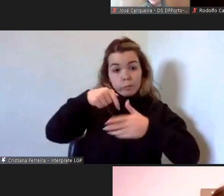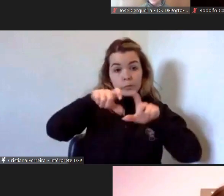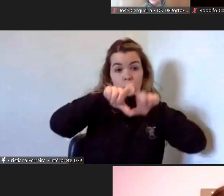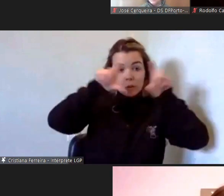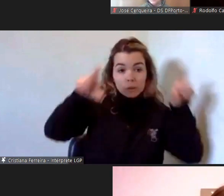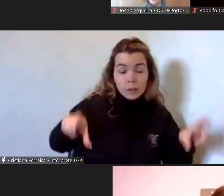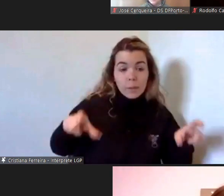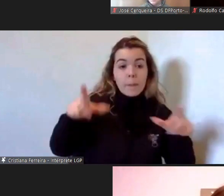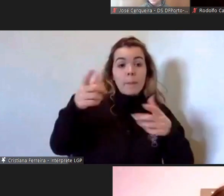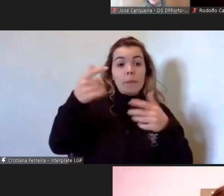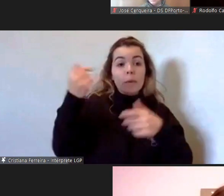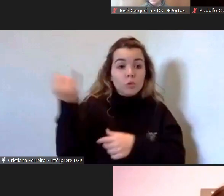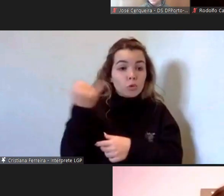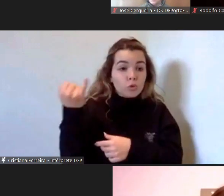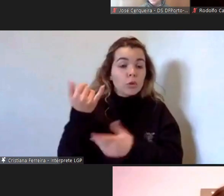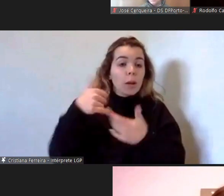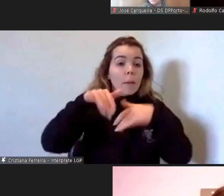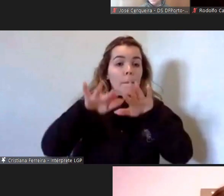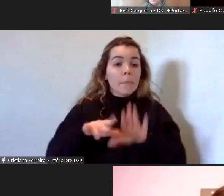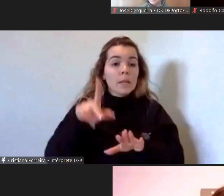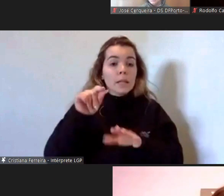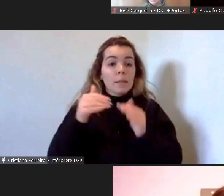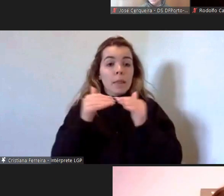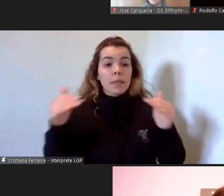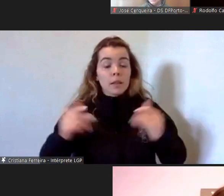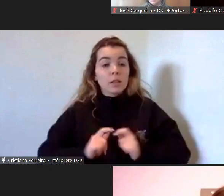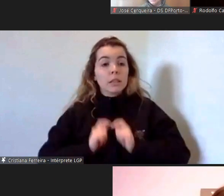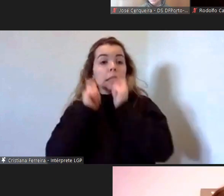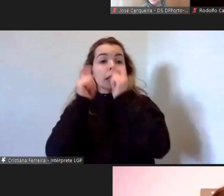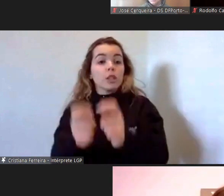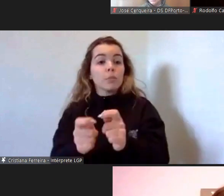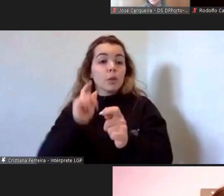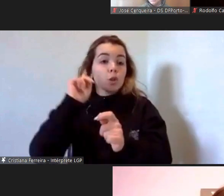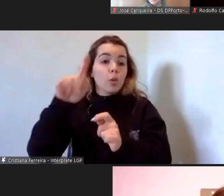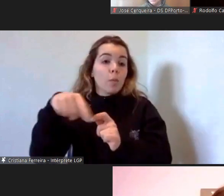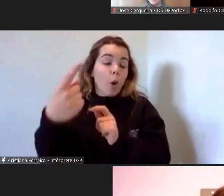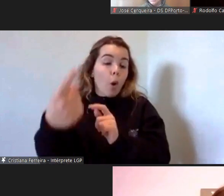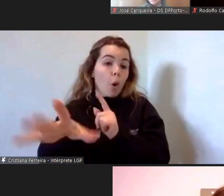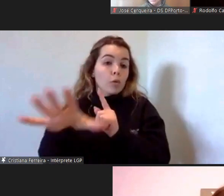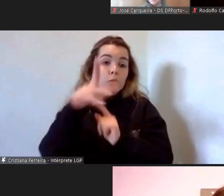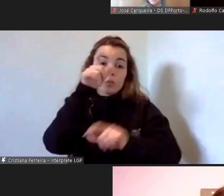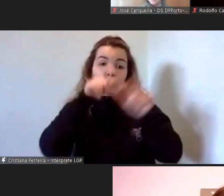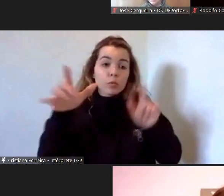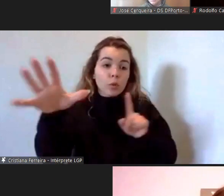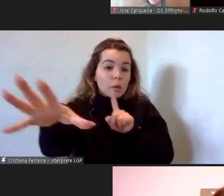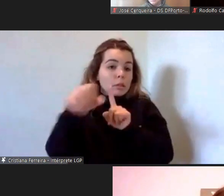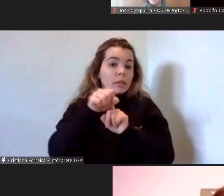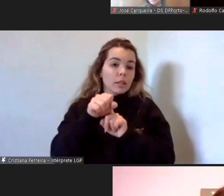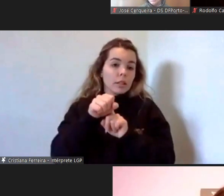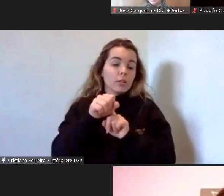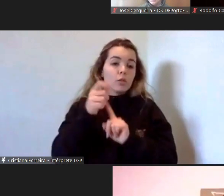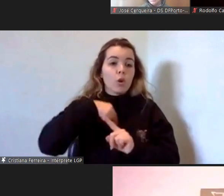daquilo que é transmitido para os utentes que estão connosco e depois temos que servir